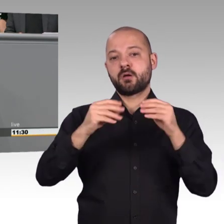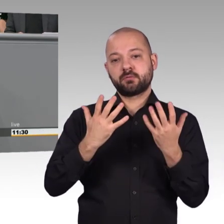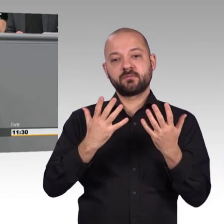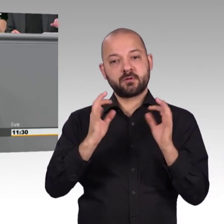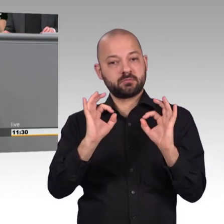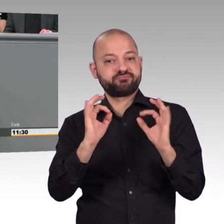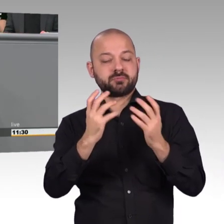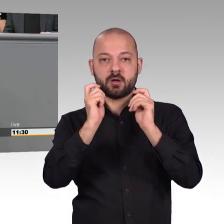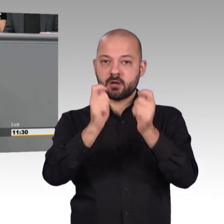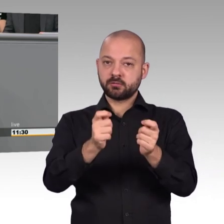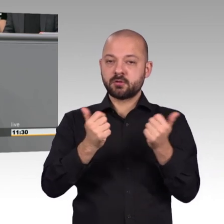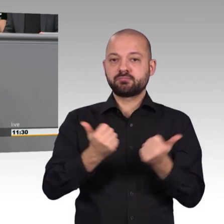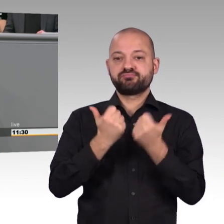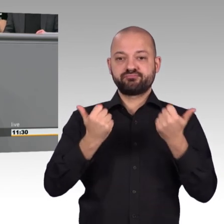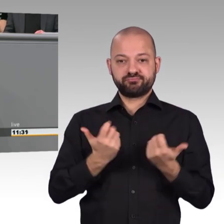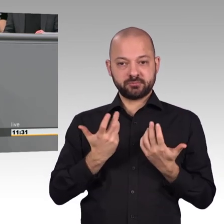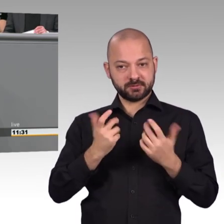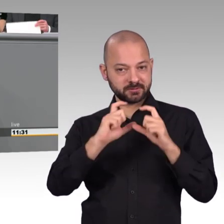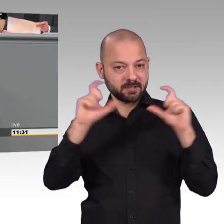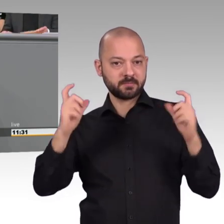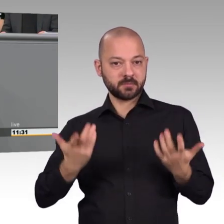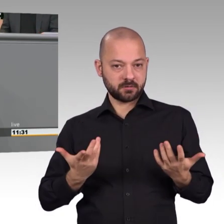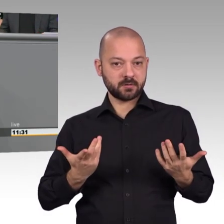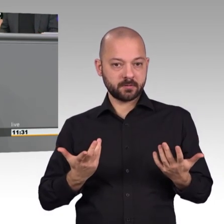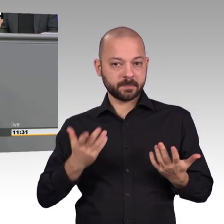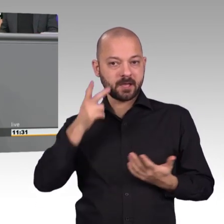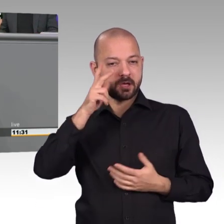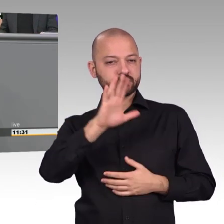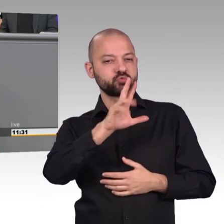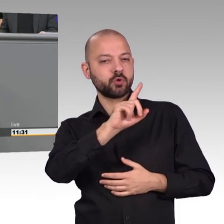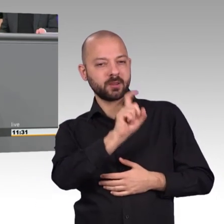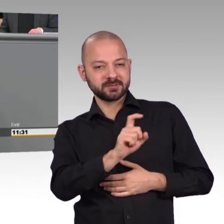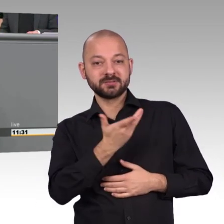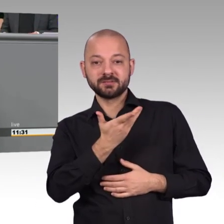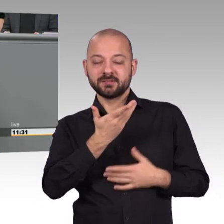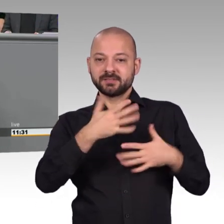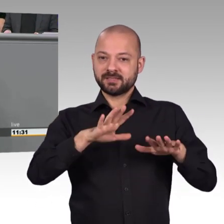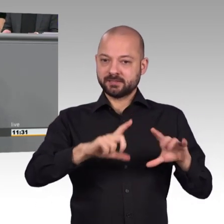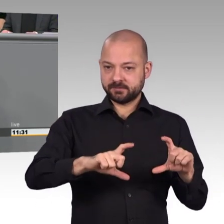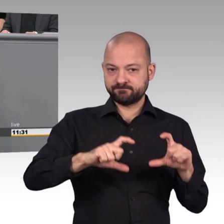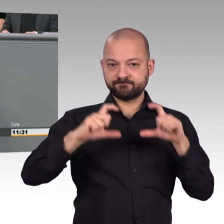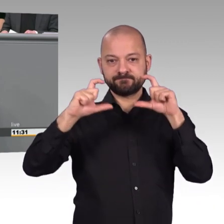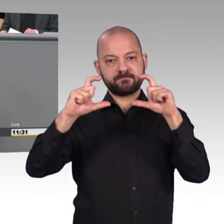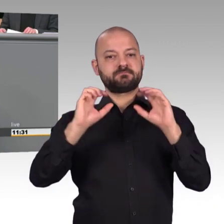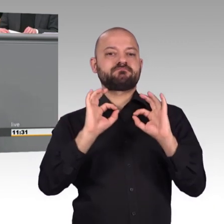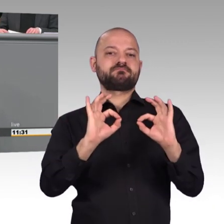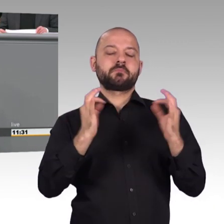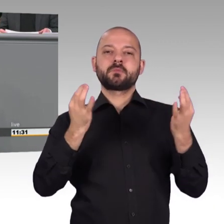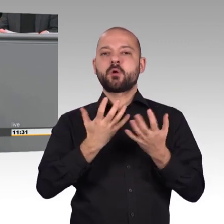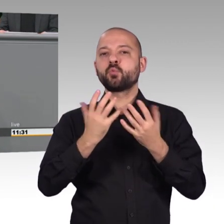Polizeigesetz in Nordrhein-Westfalen denken, dass schon im ersten Entwurf so verfassungswidrig wäre und tatsächlich zurückgezogen